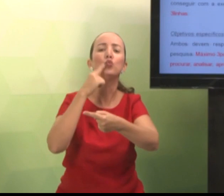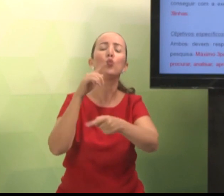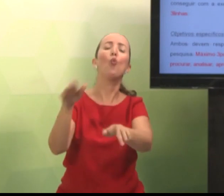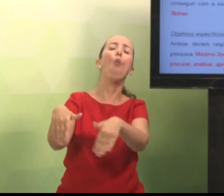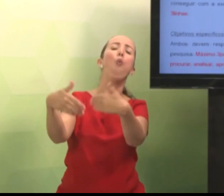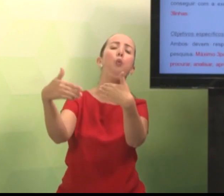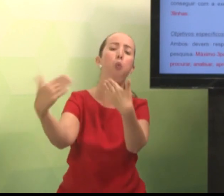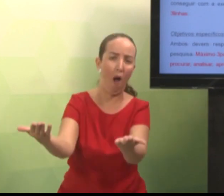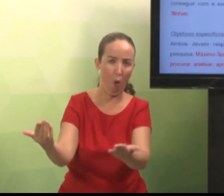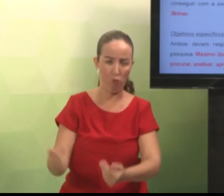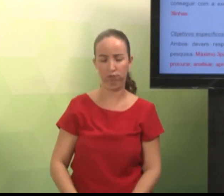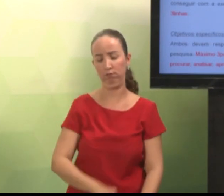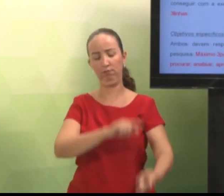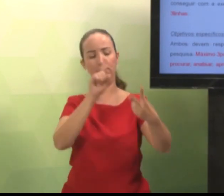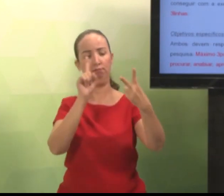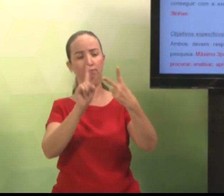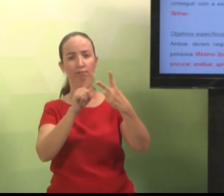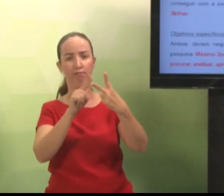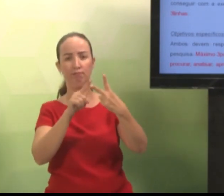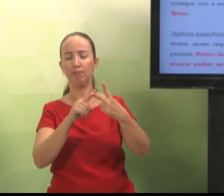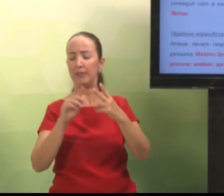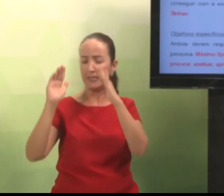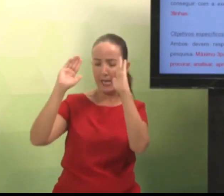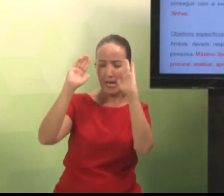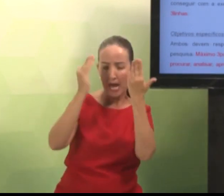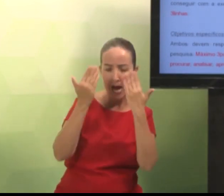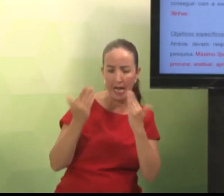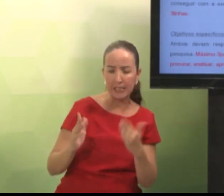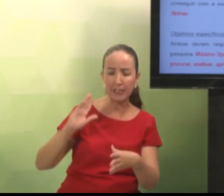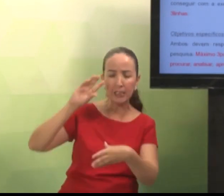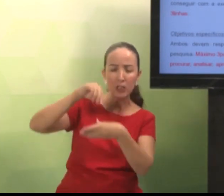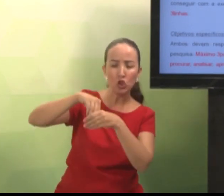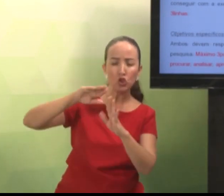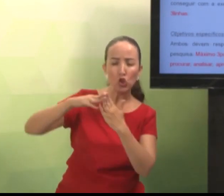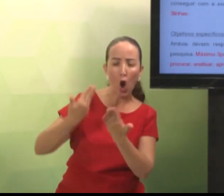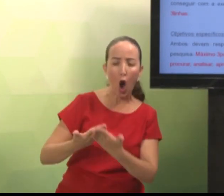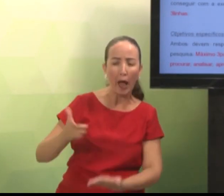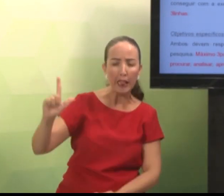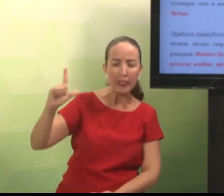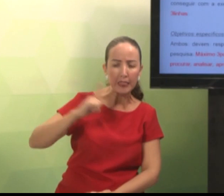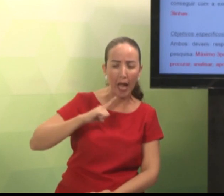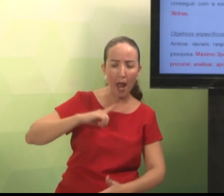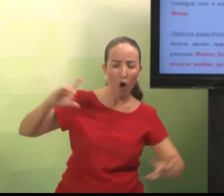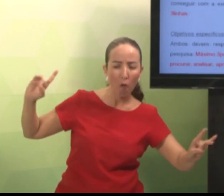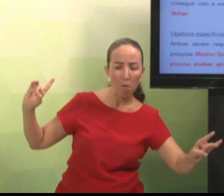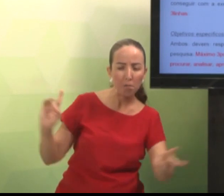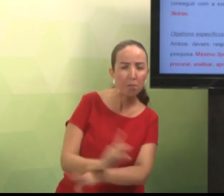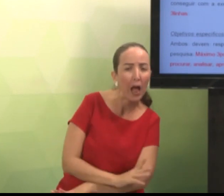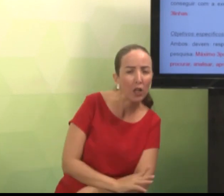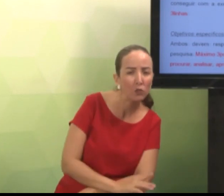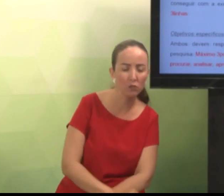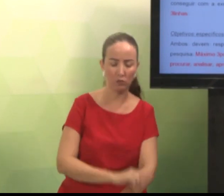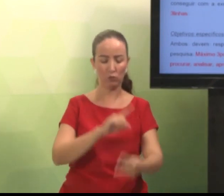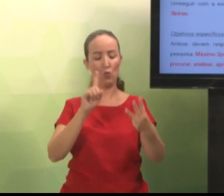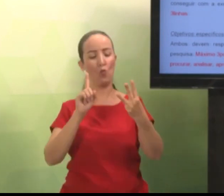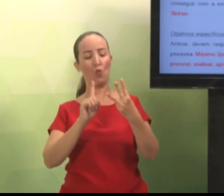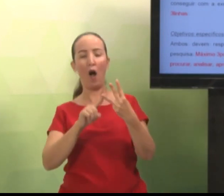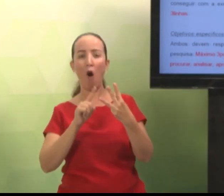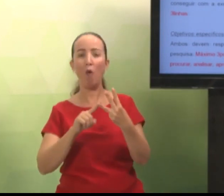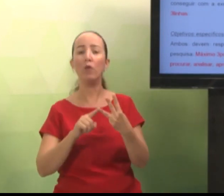Mostrar as políticas direcionadas aos surdos. Comparar os aspectos